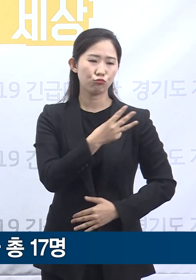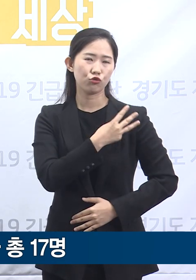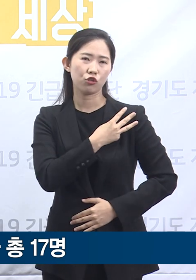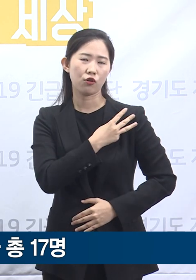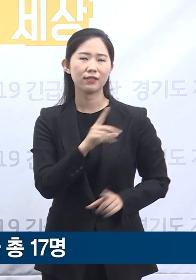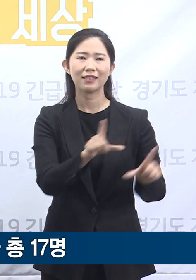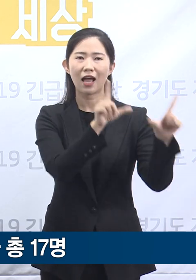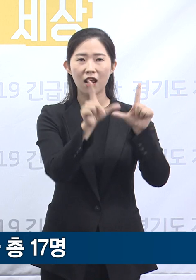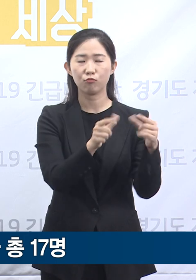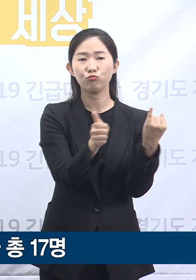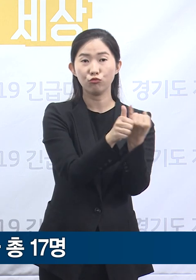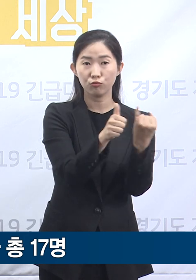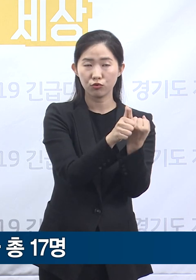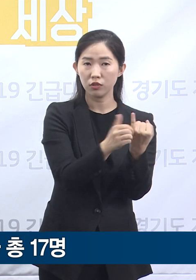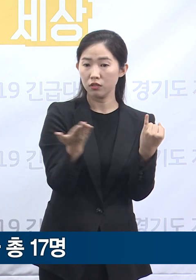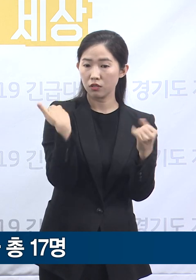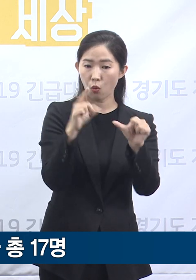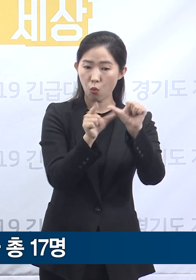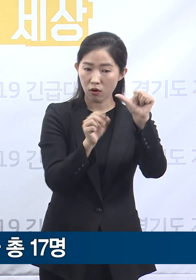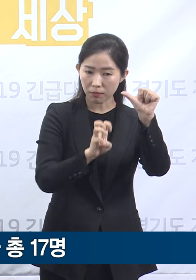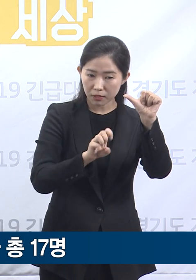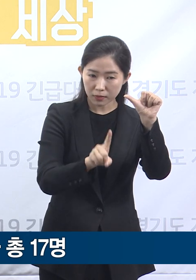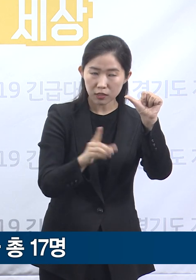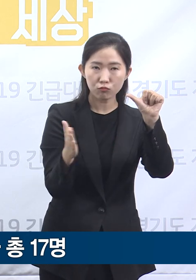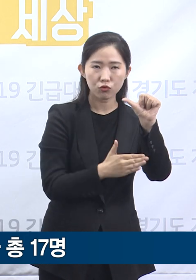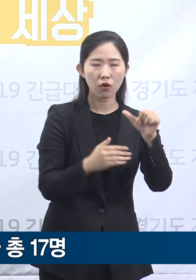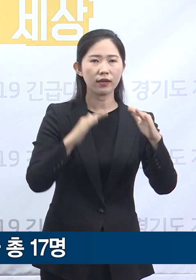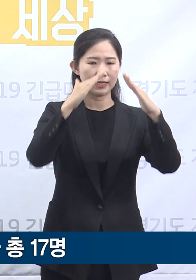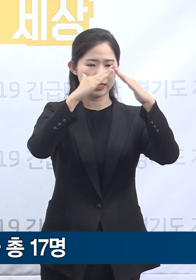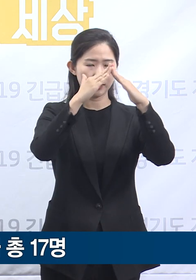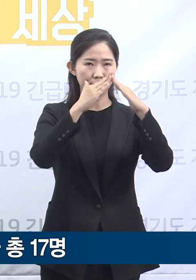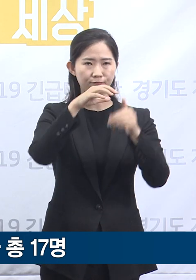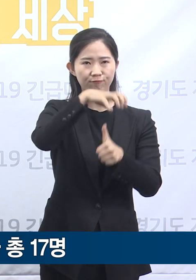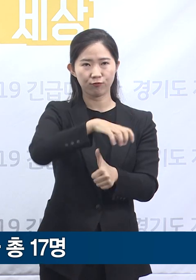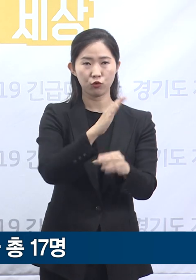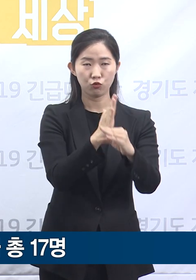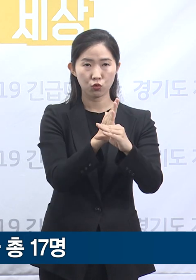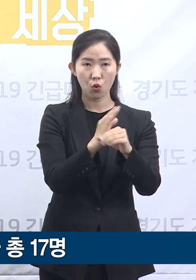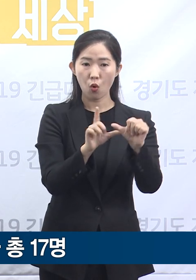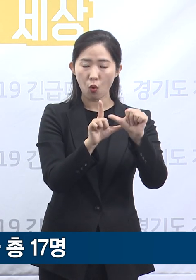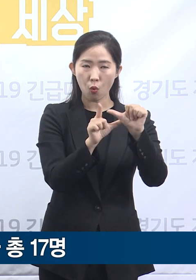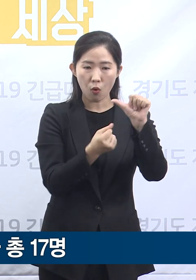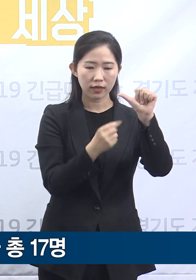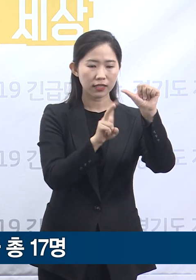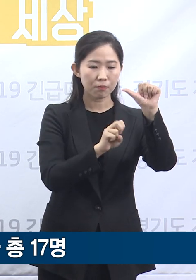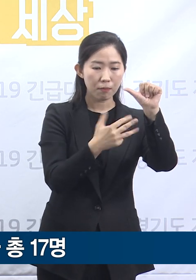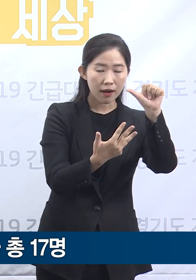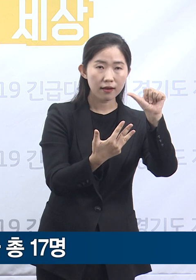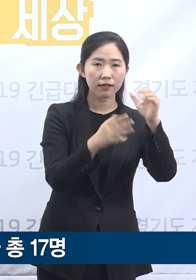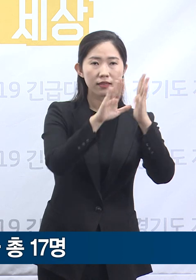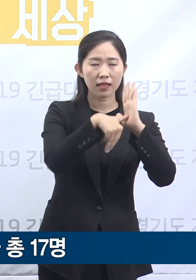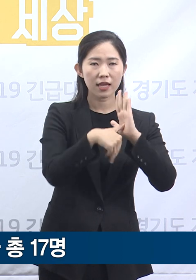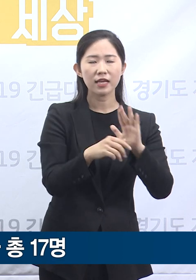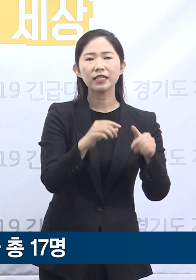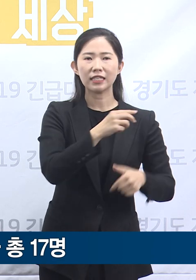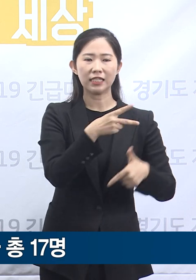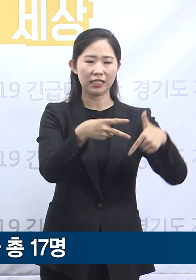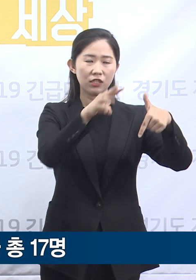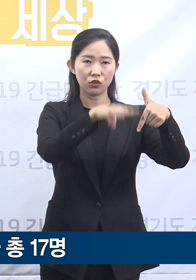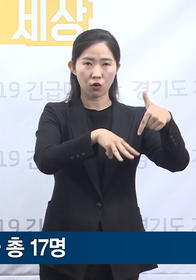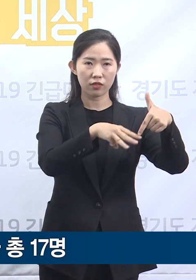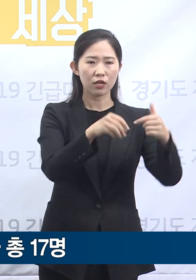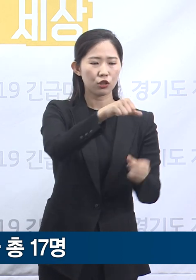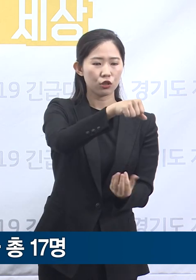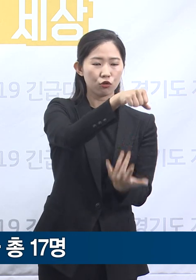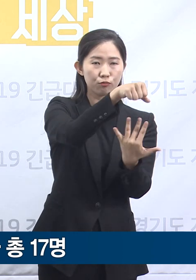부부로 지난 5월 31일부터 자가격리 중이었으며 지난 5월 28일에는 인천 소재 등불교회에서 5월